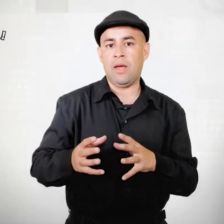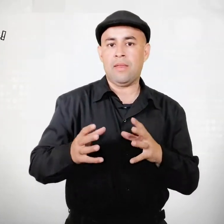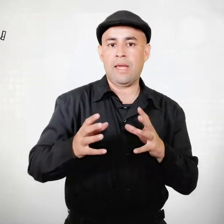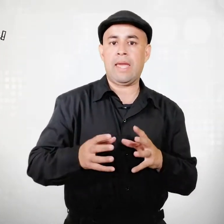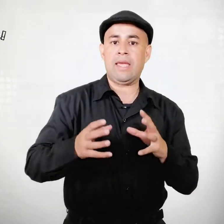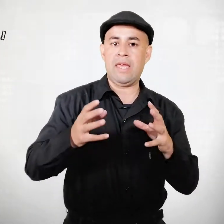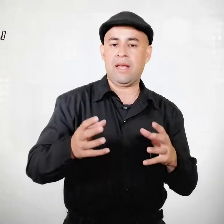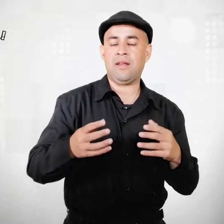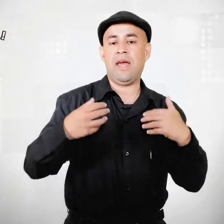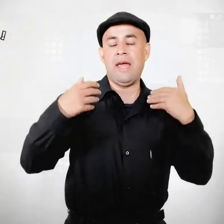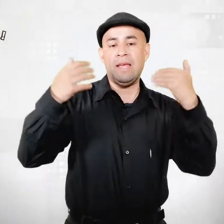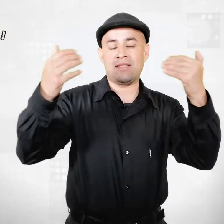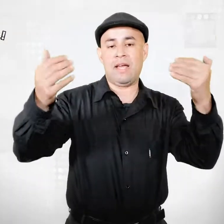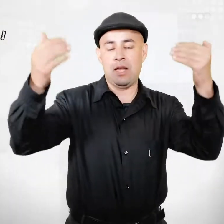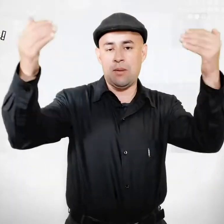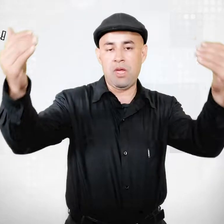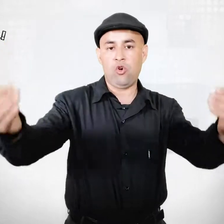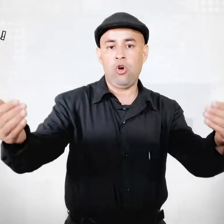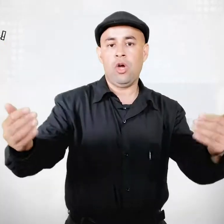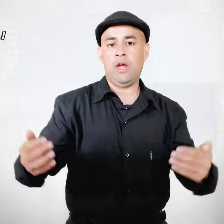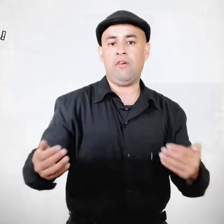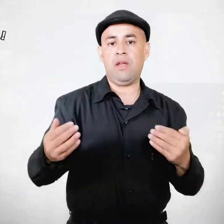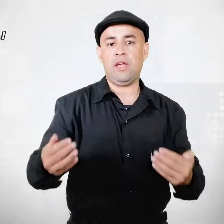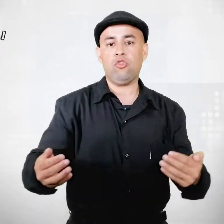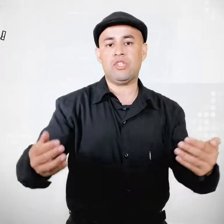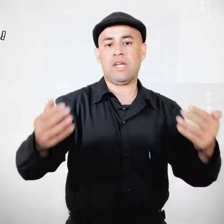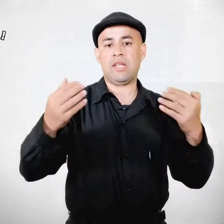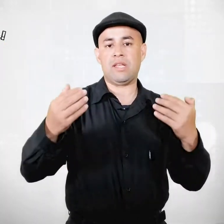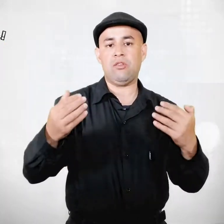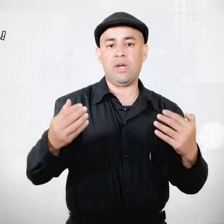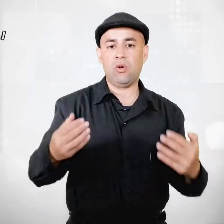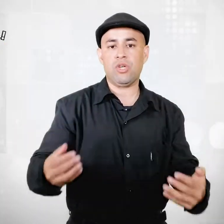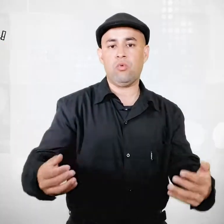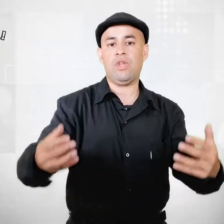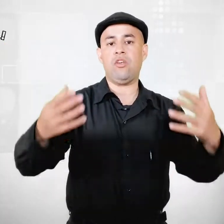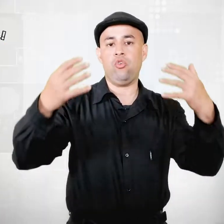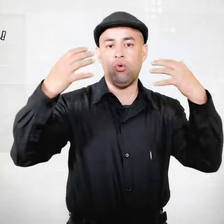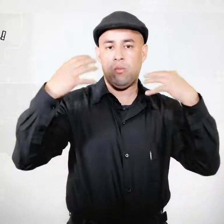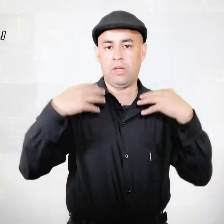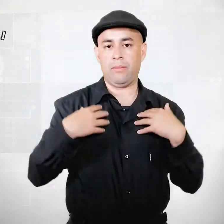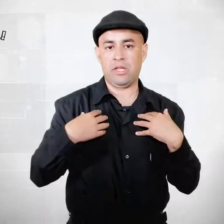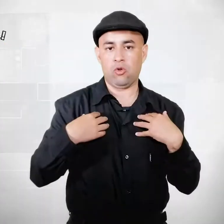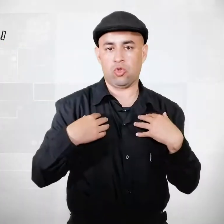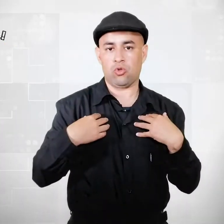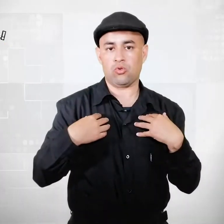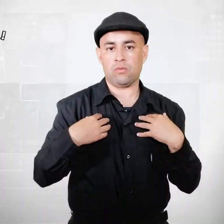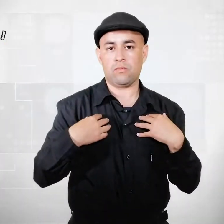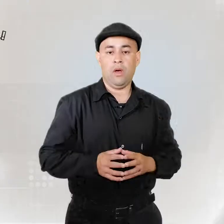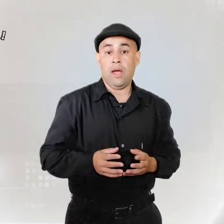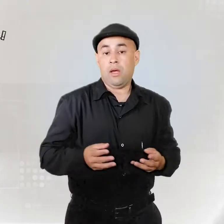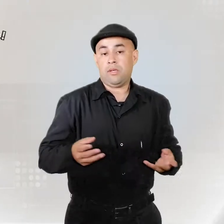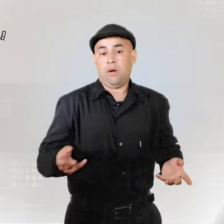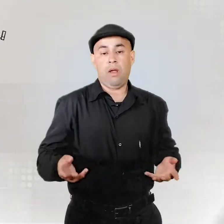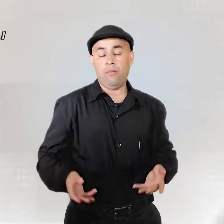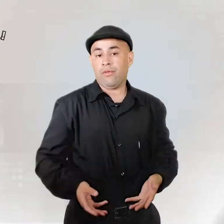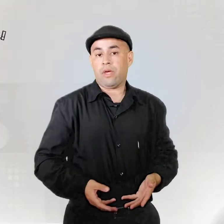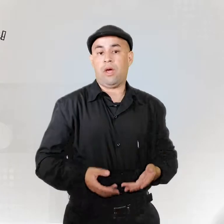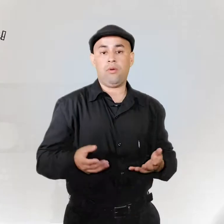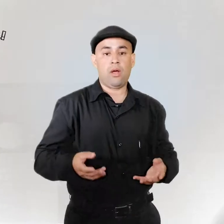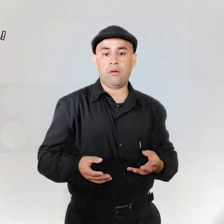de que quién es el enemigo, en realidad nos está tratando de causar un daño completamente a nosotros. Y si hablamos de que hay una guerra de